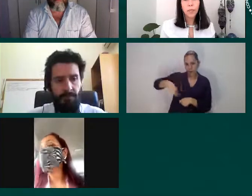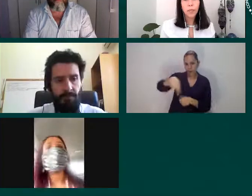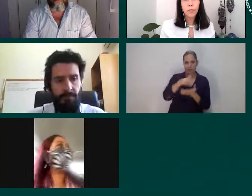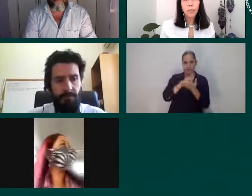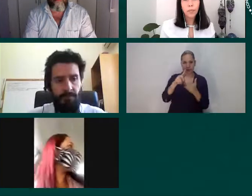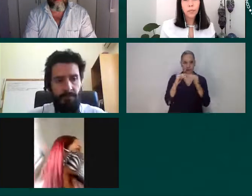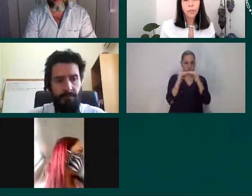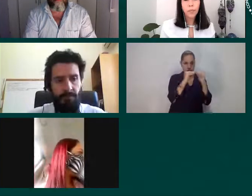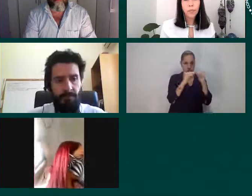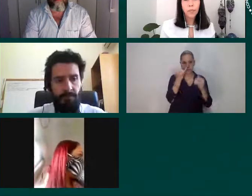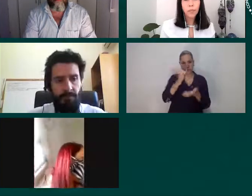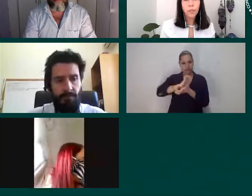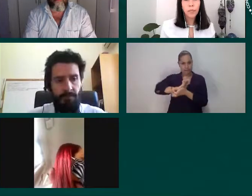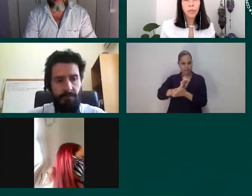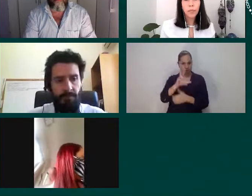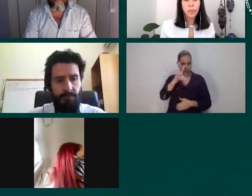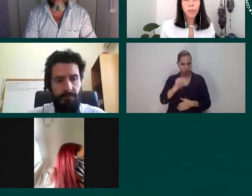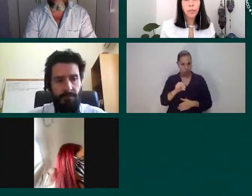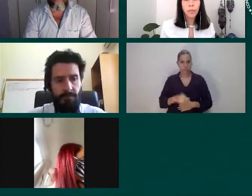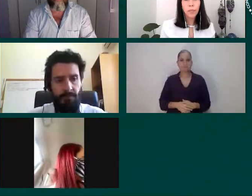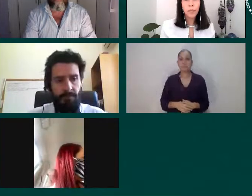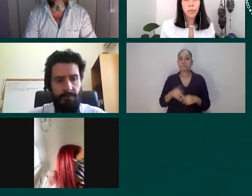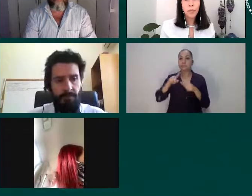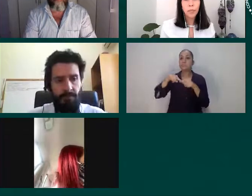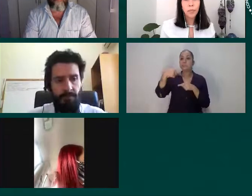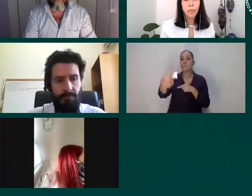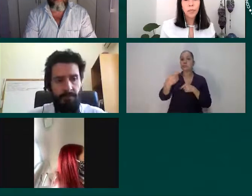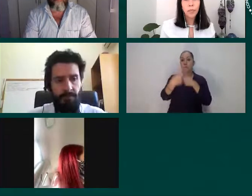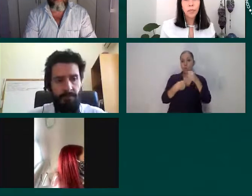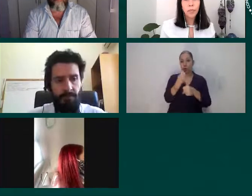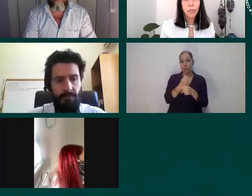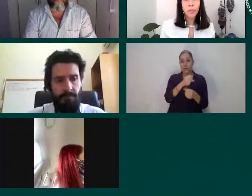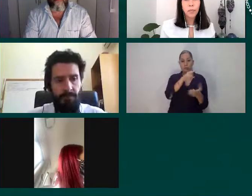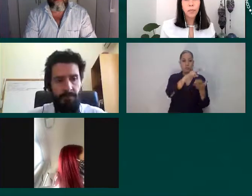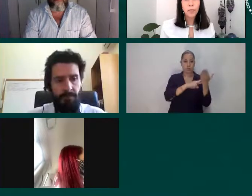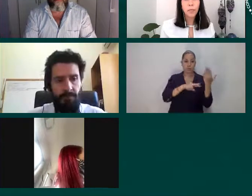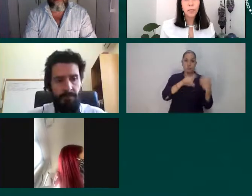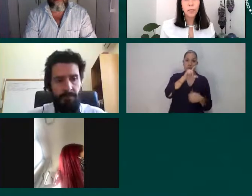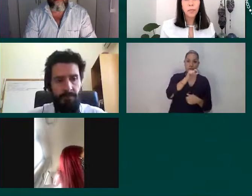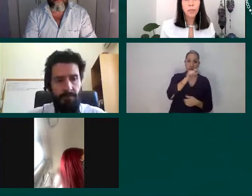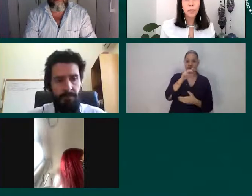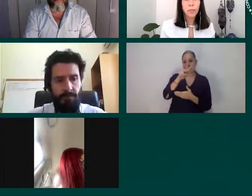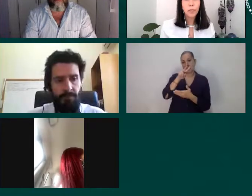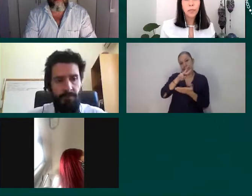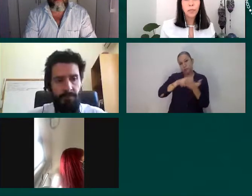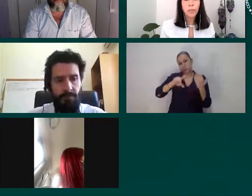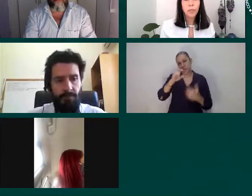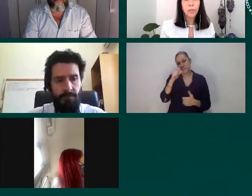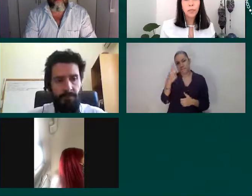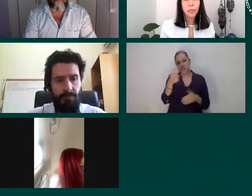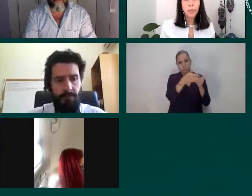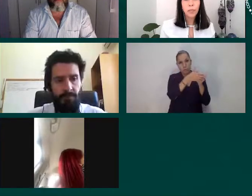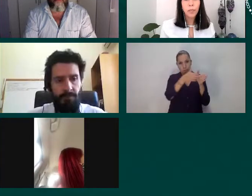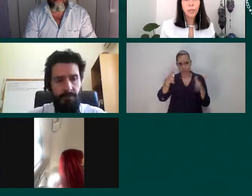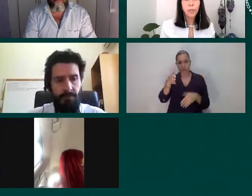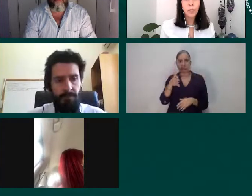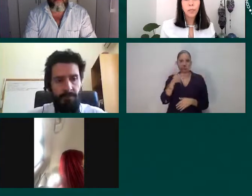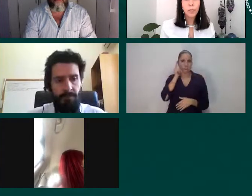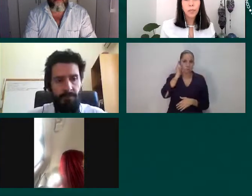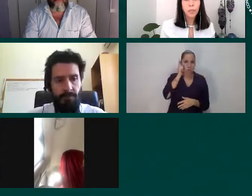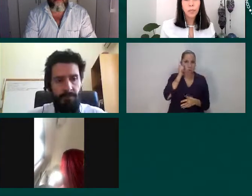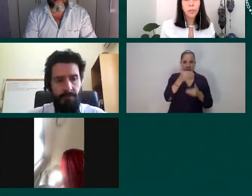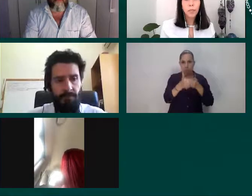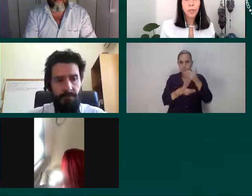viene, en el 2021, esperamos poder contar con las condiciones necesarias para poder llevar a cabo un evento presencial que contará con sesiones